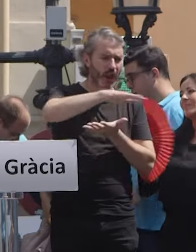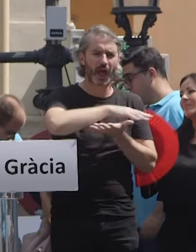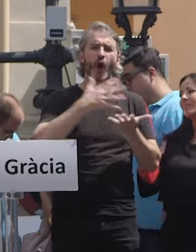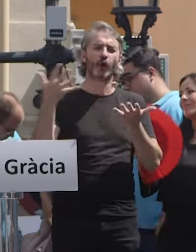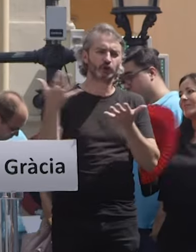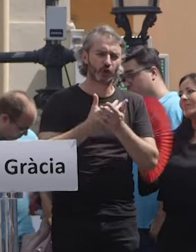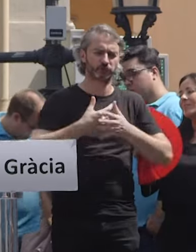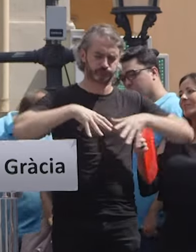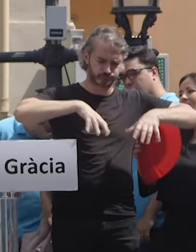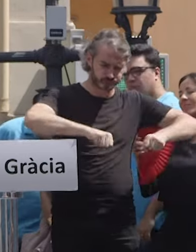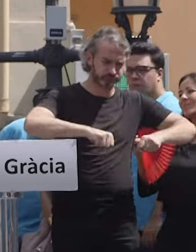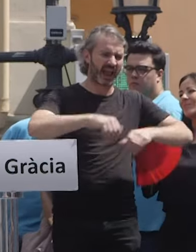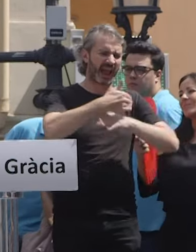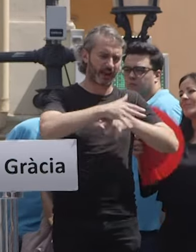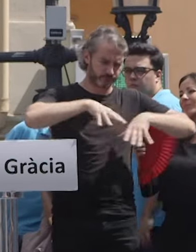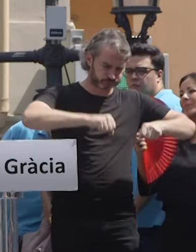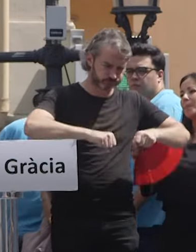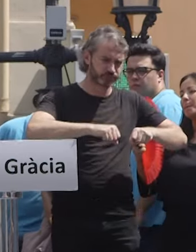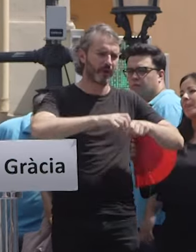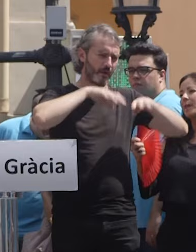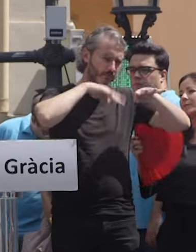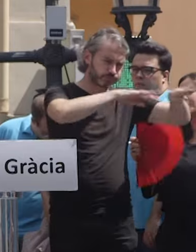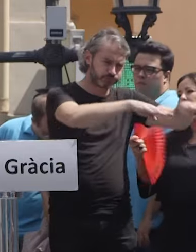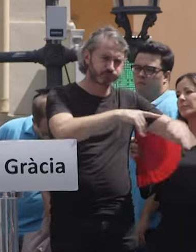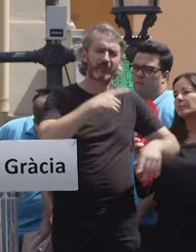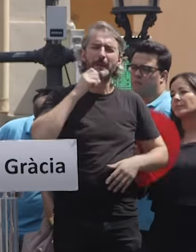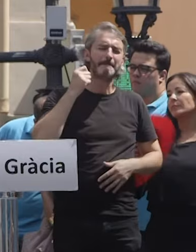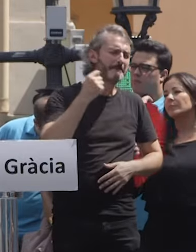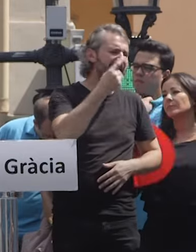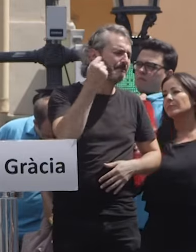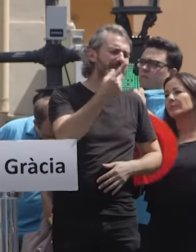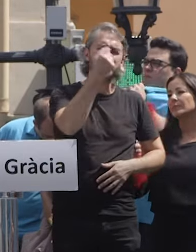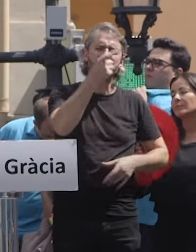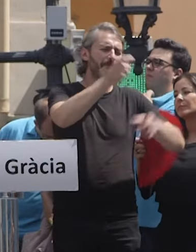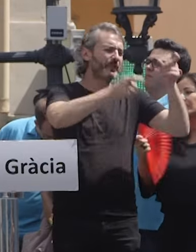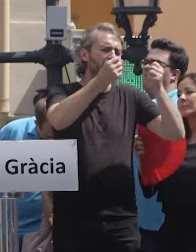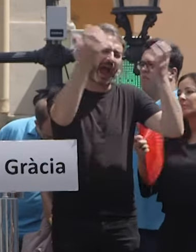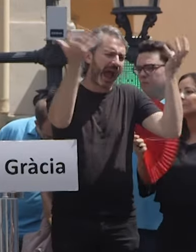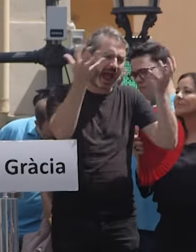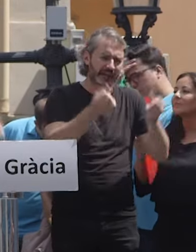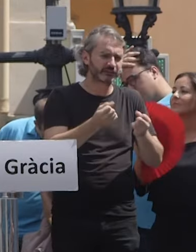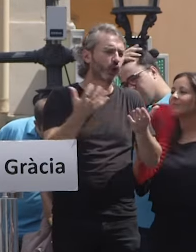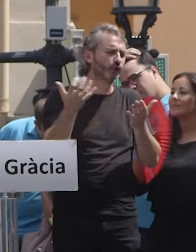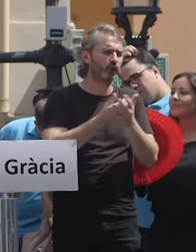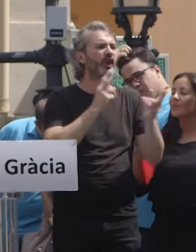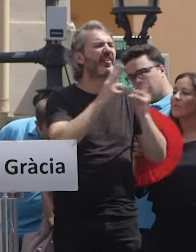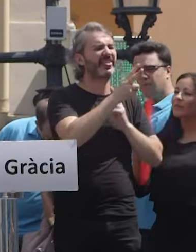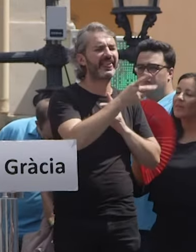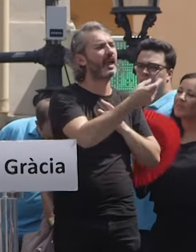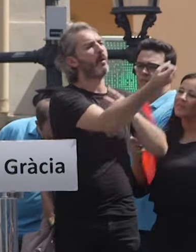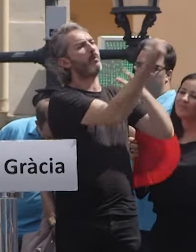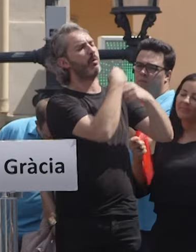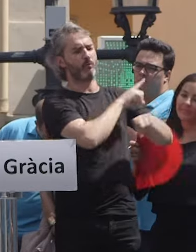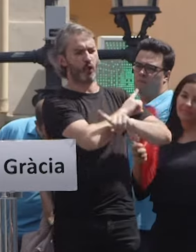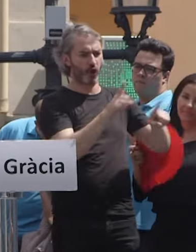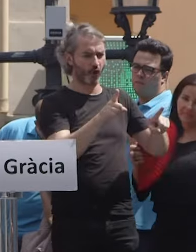-vos vostra aquesta manifestació, desbordeu-la, hem de ser milers i milers i milers dient que no ho aconseguiran, que no ens